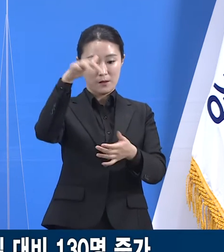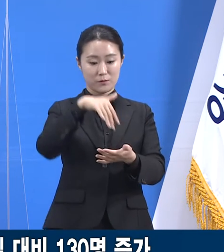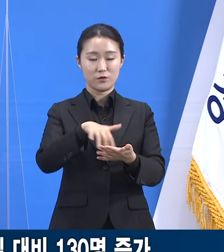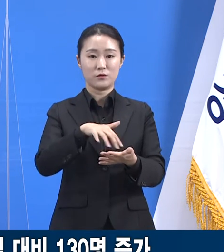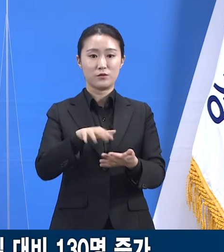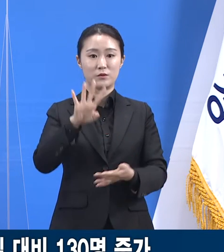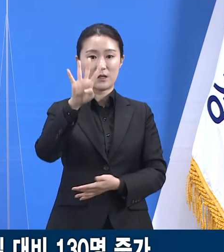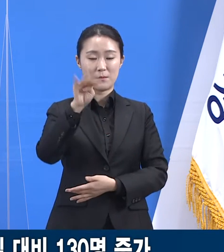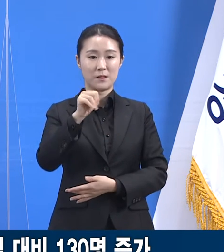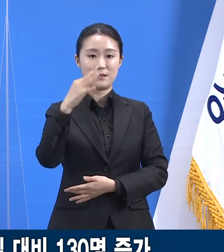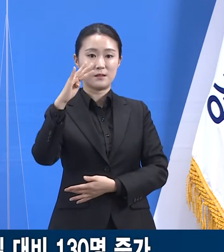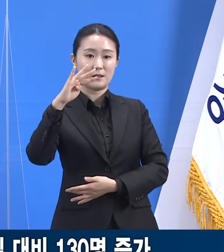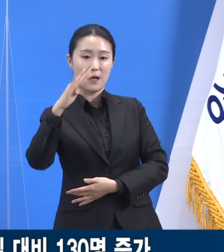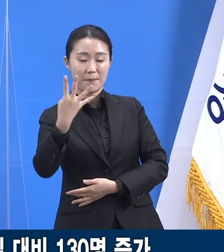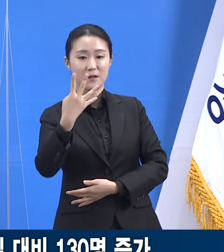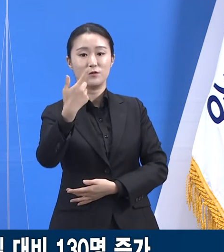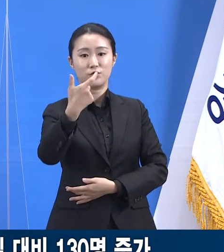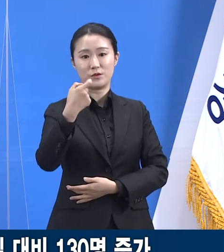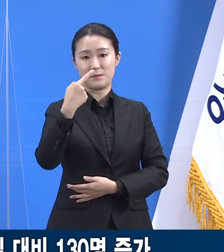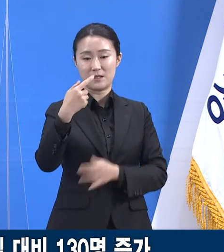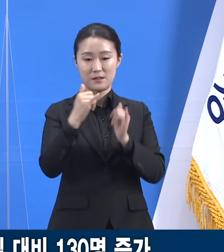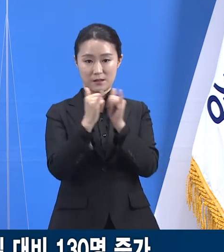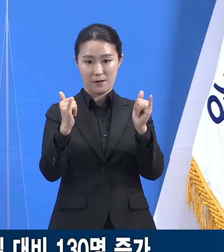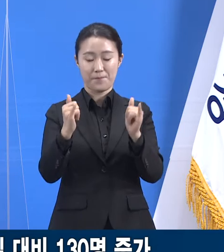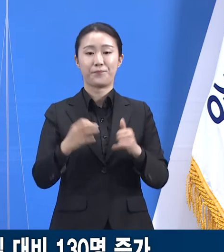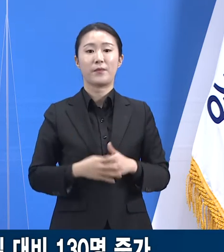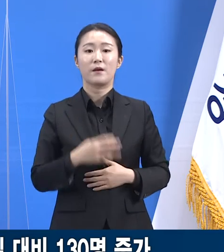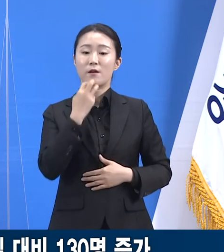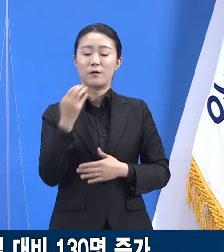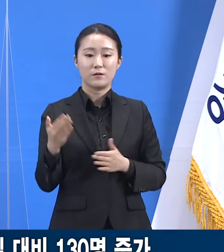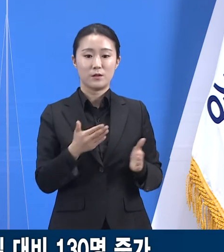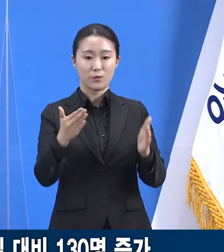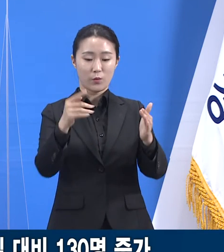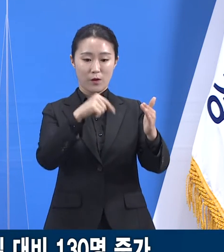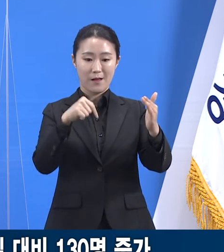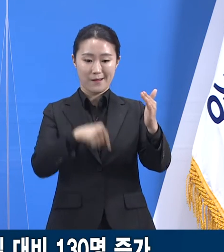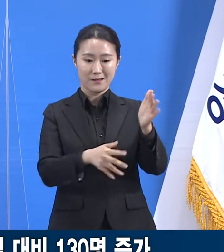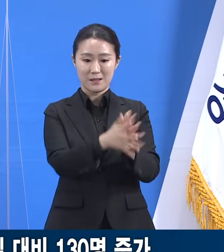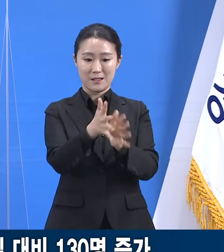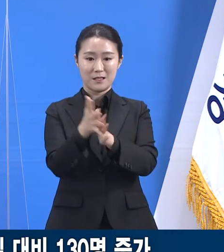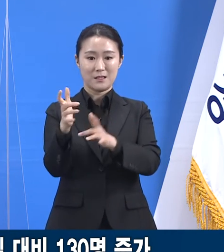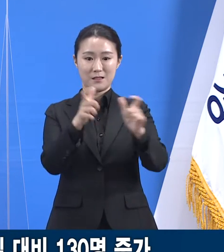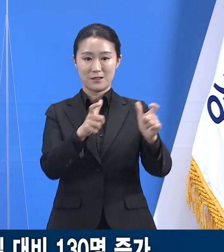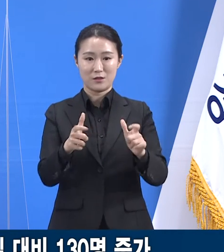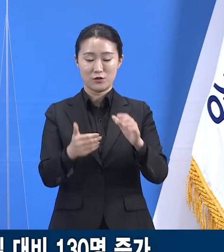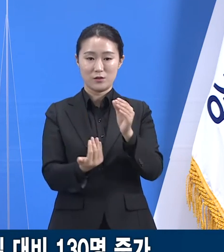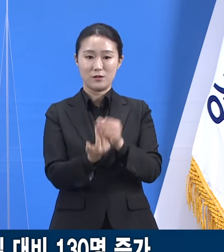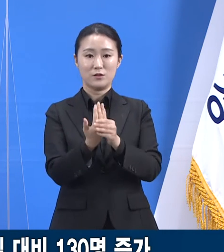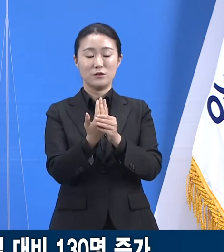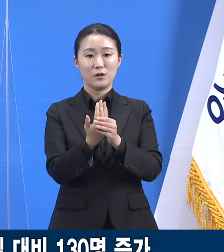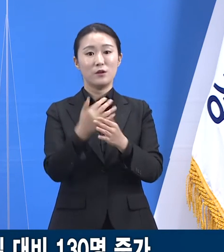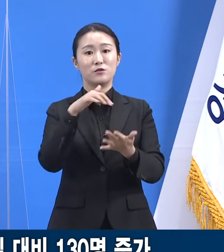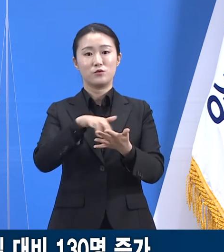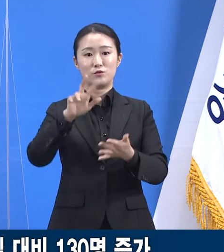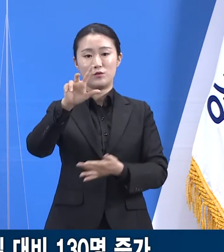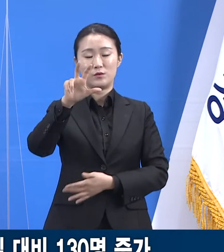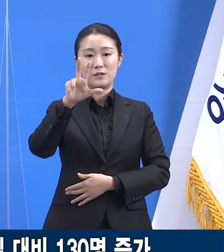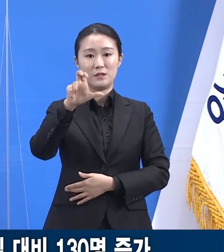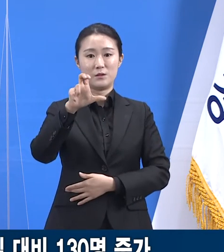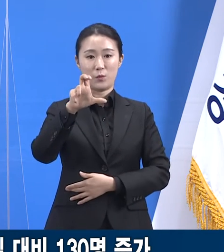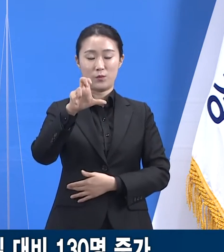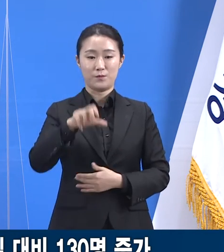461명으로 도내 25개 시군에서 확진자가 발생하였습니다. 국내 발생이